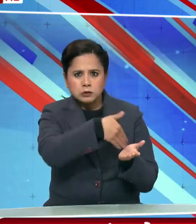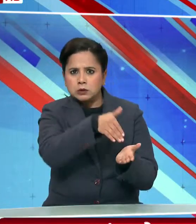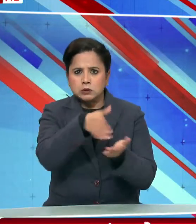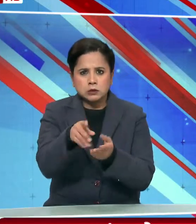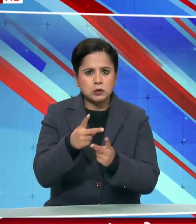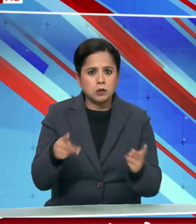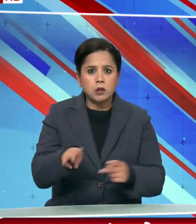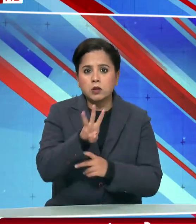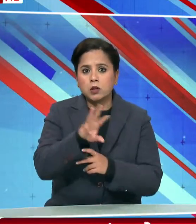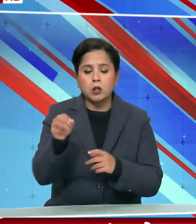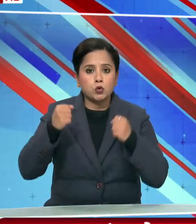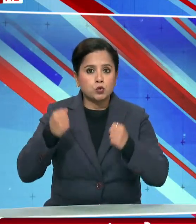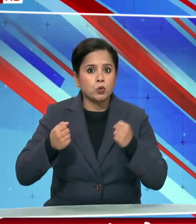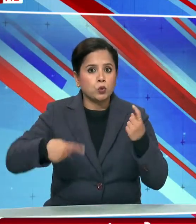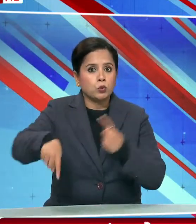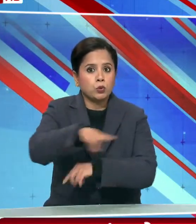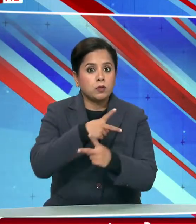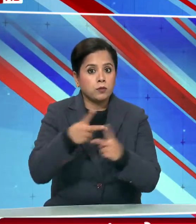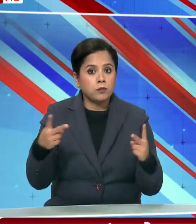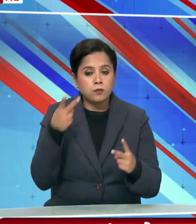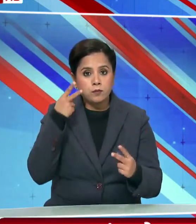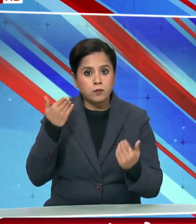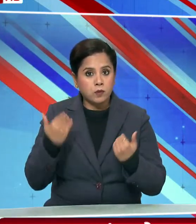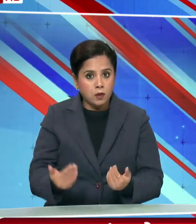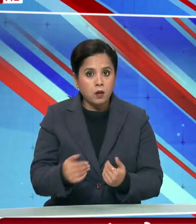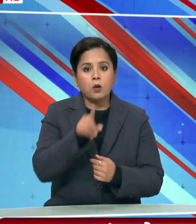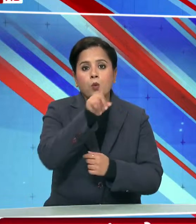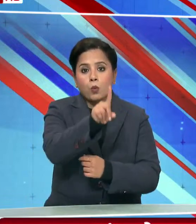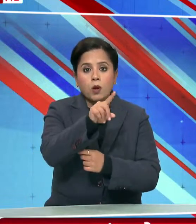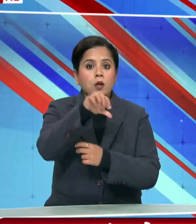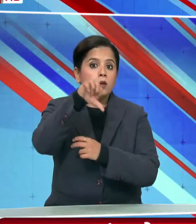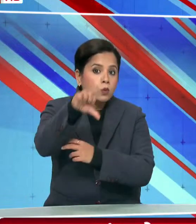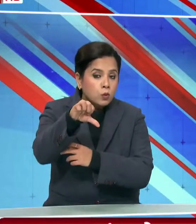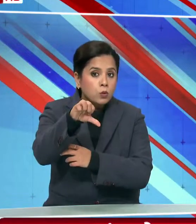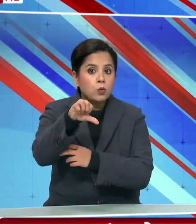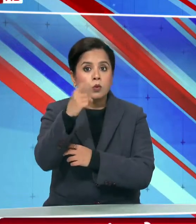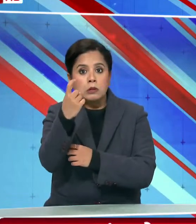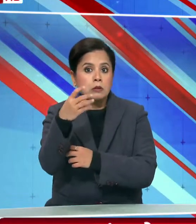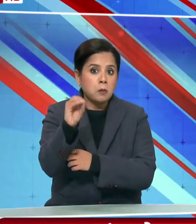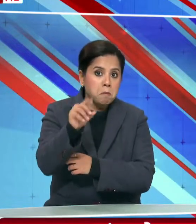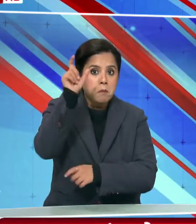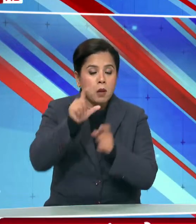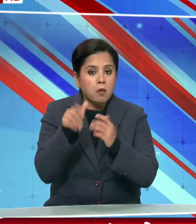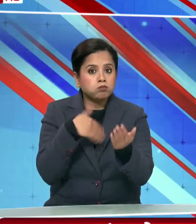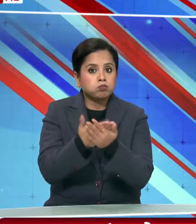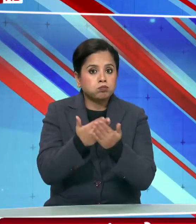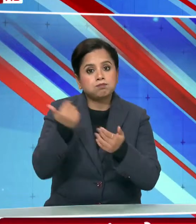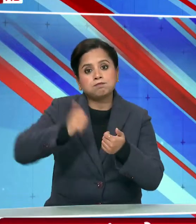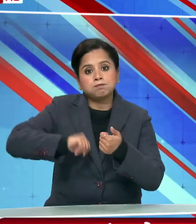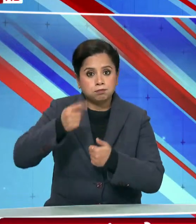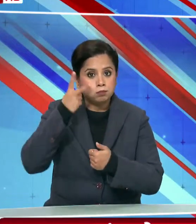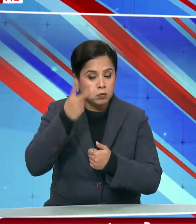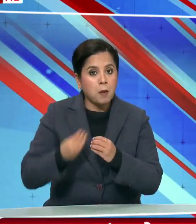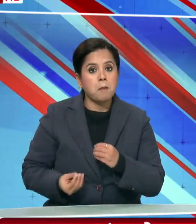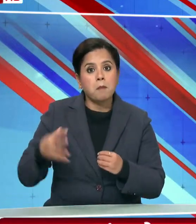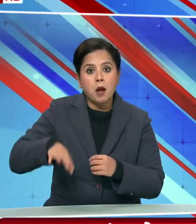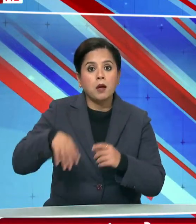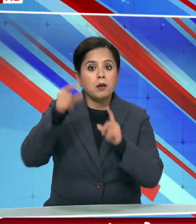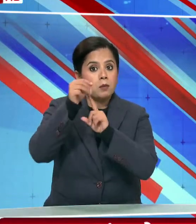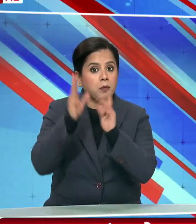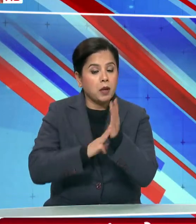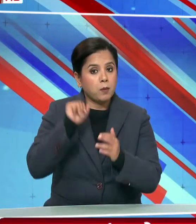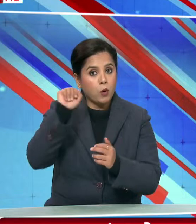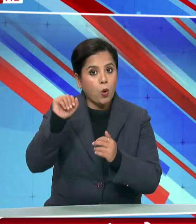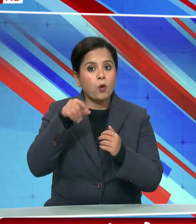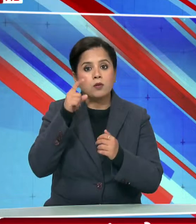बीच तीन सो सीटों के लिए मैदान में एक हजार नौसो सक्तर उम्मी द्वार बंगलादेश की प्रधान